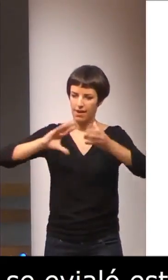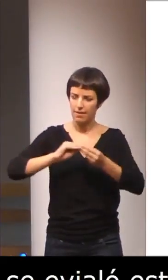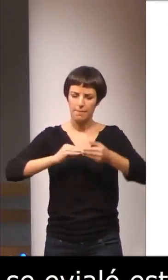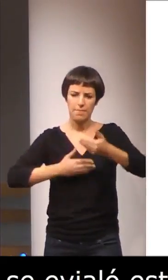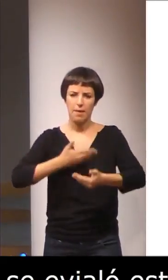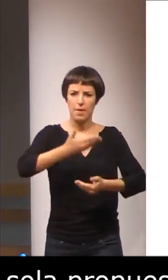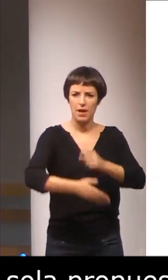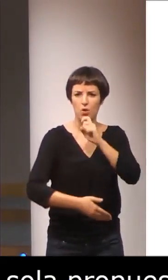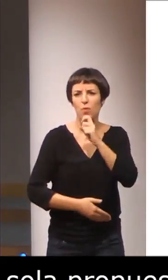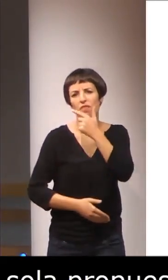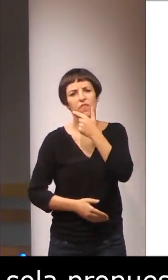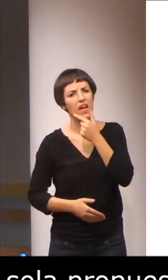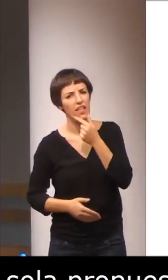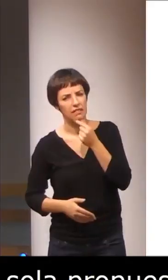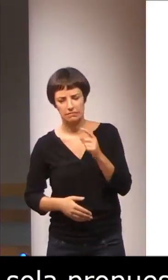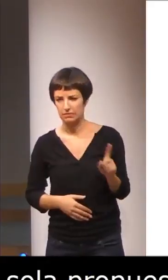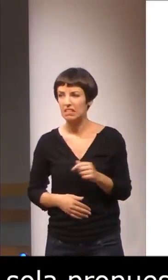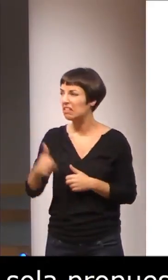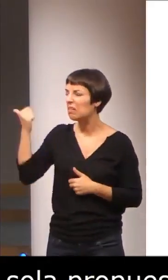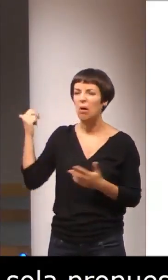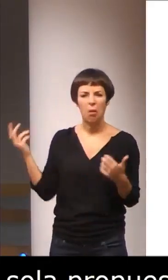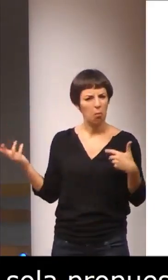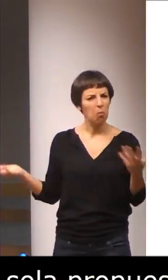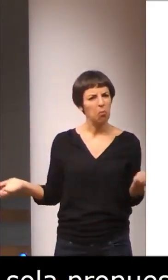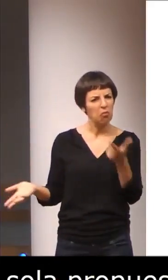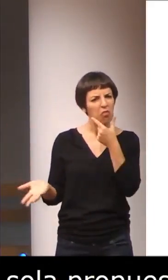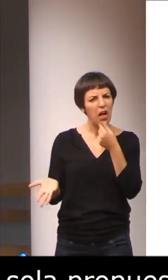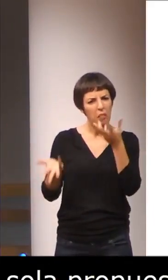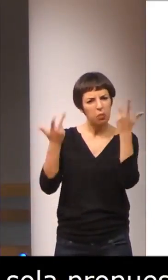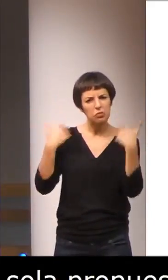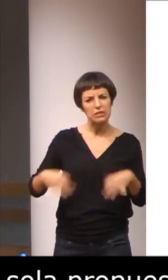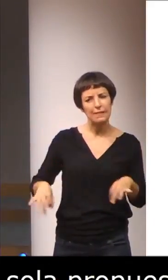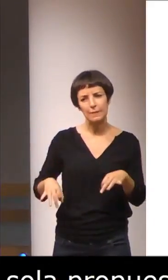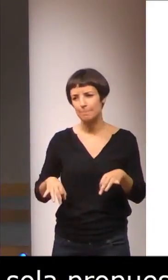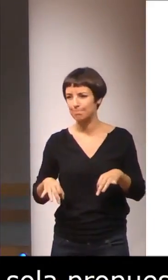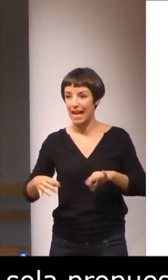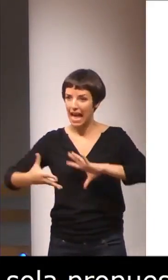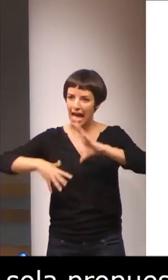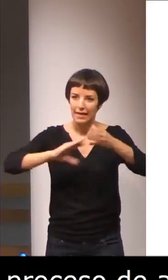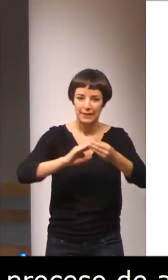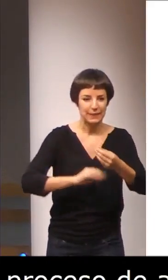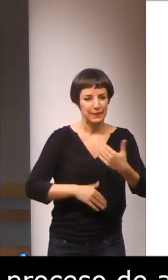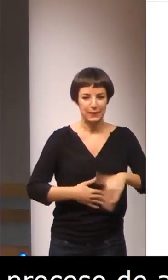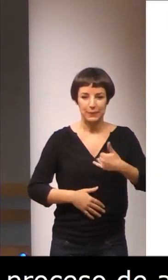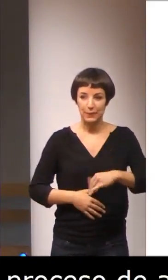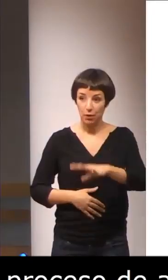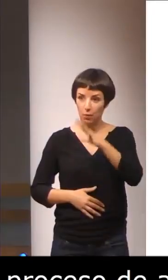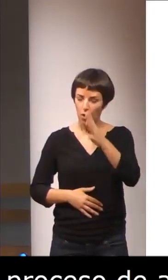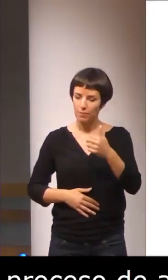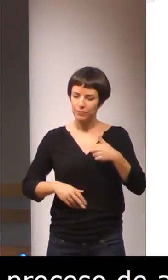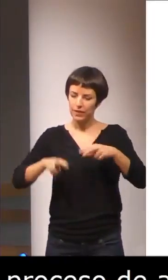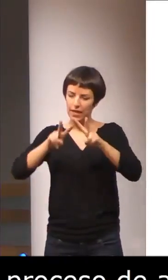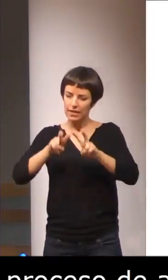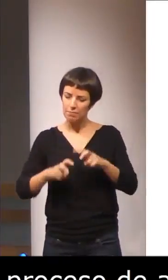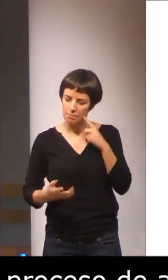no ha sido fácil, aunque parezca un instrumento muy sencillo, porque carecemos de investigaciones sobre los procesos